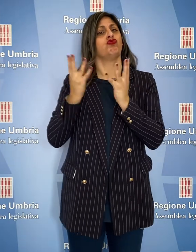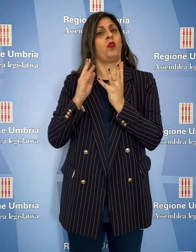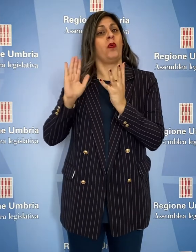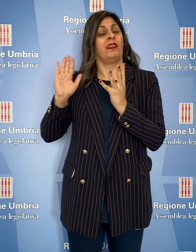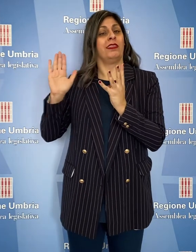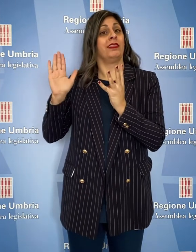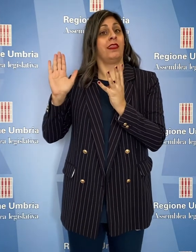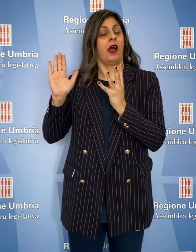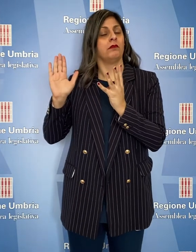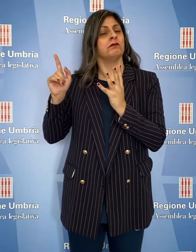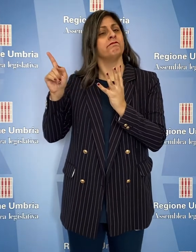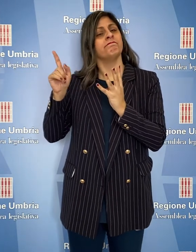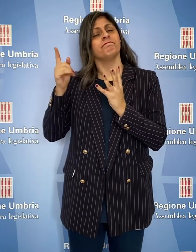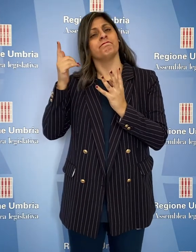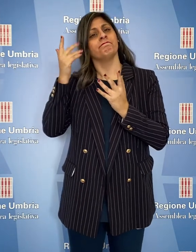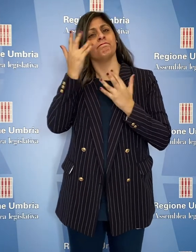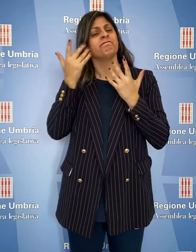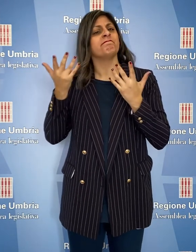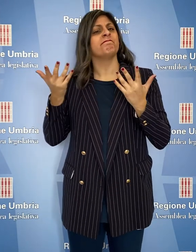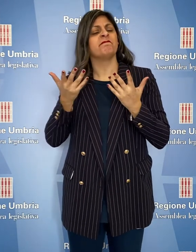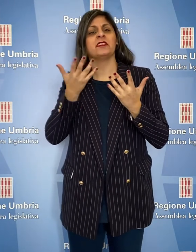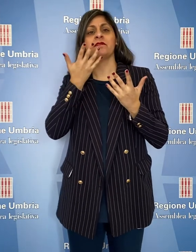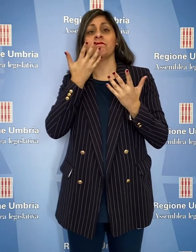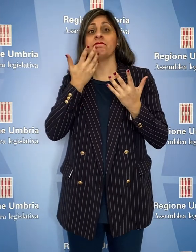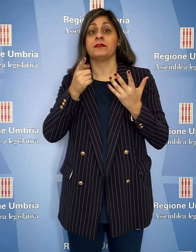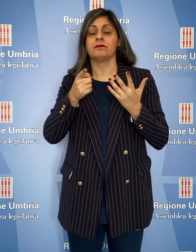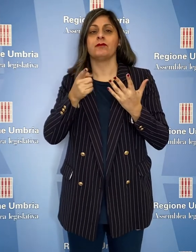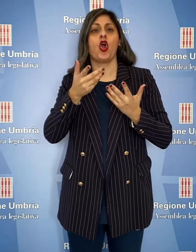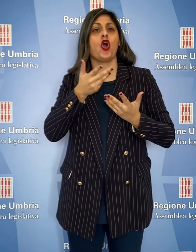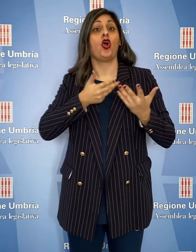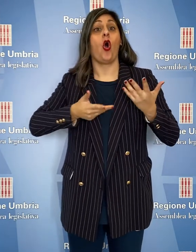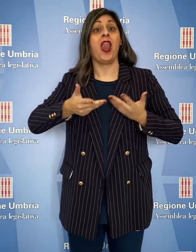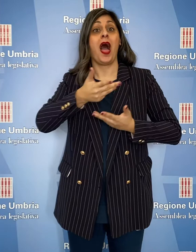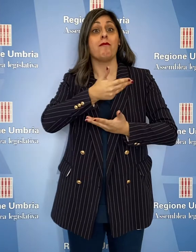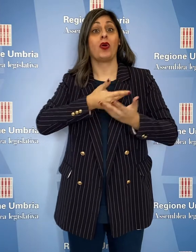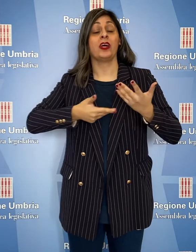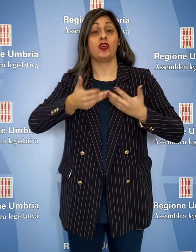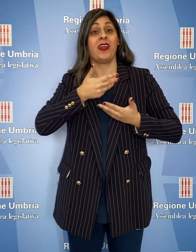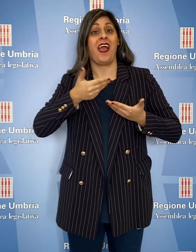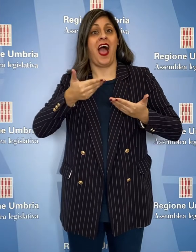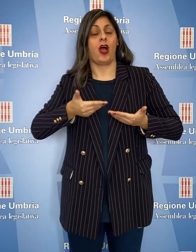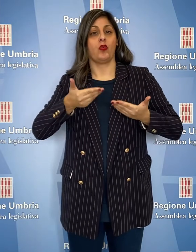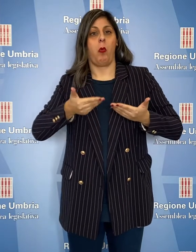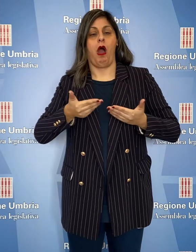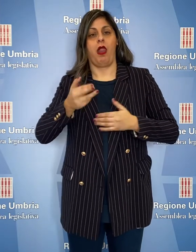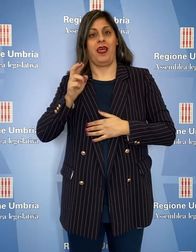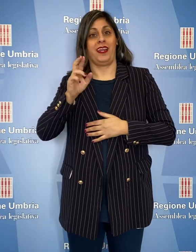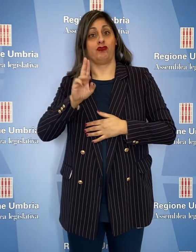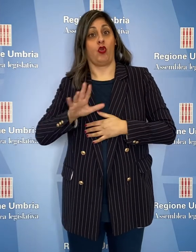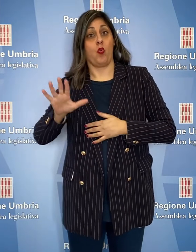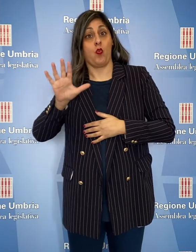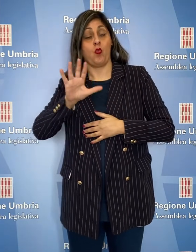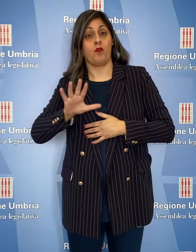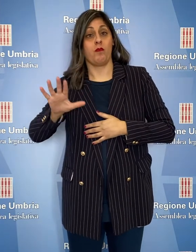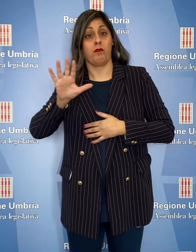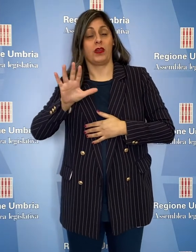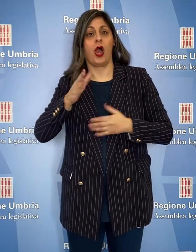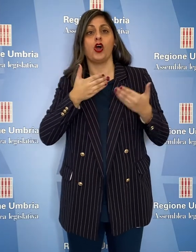legge di iniziativa della Giunta con cui si intende stabilizzare la collaborazione in atto tra